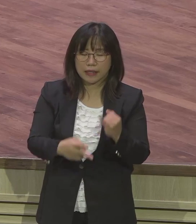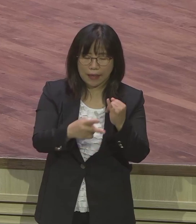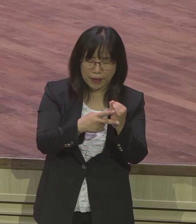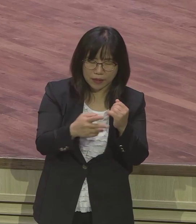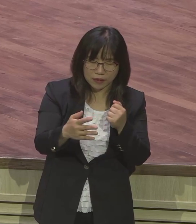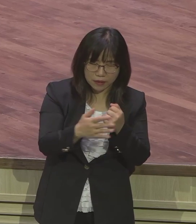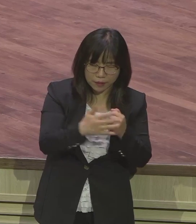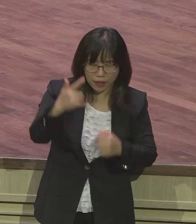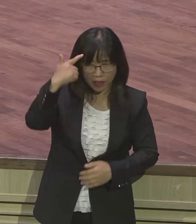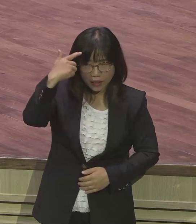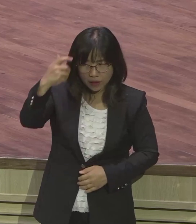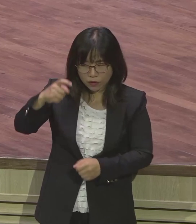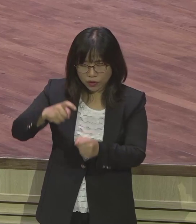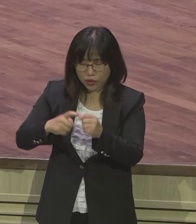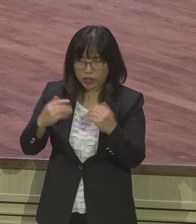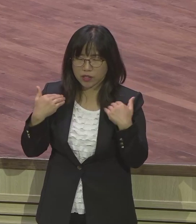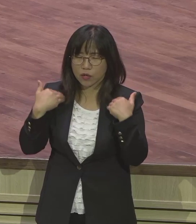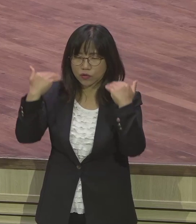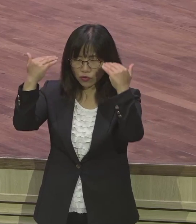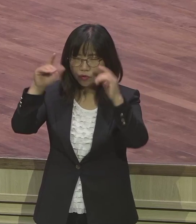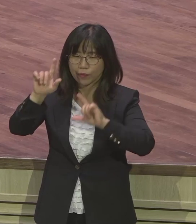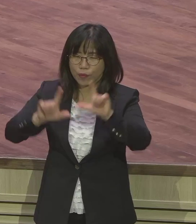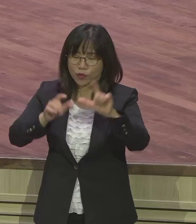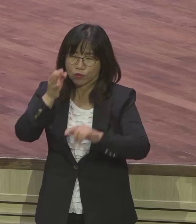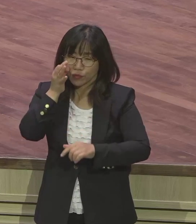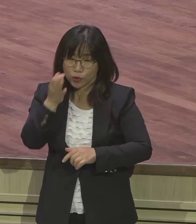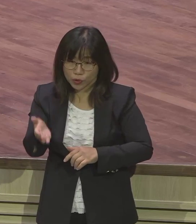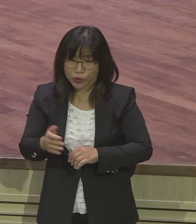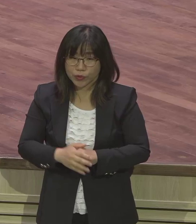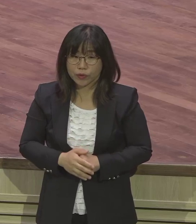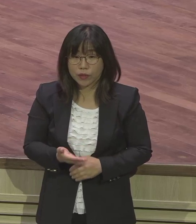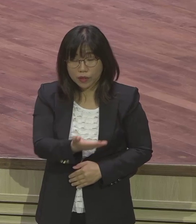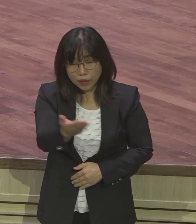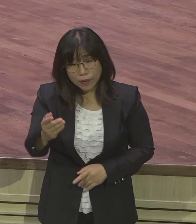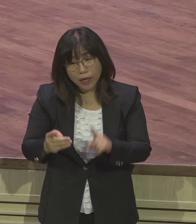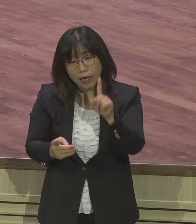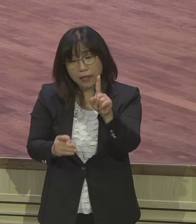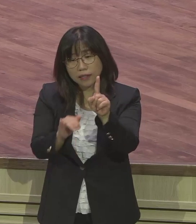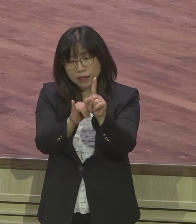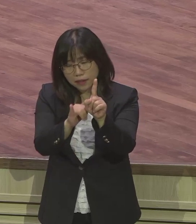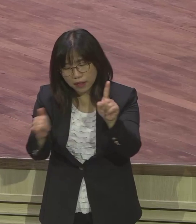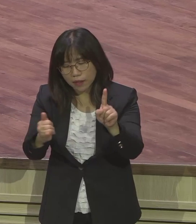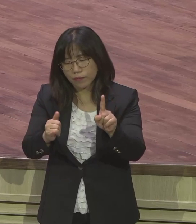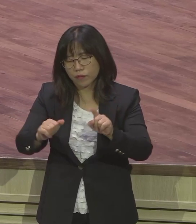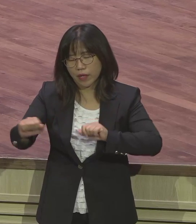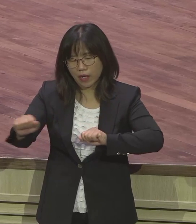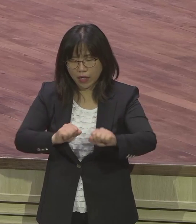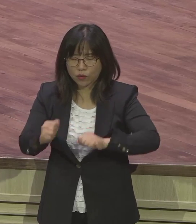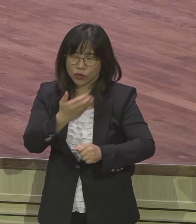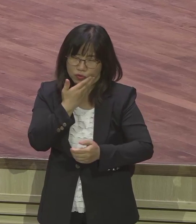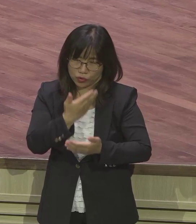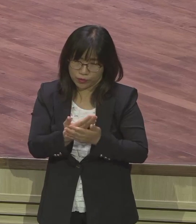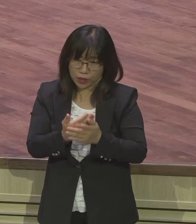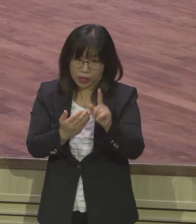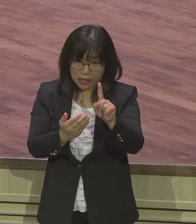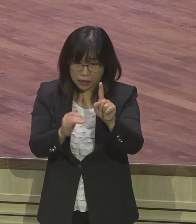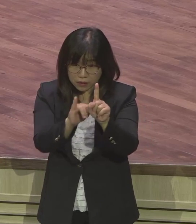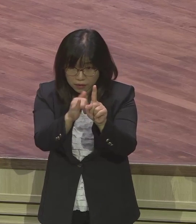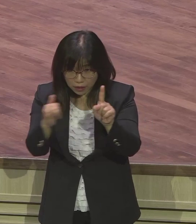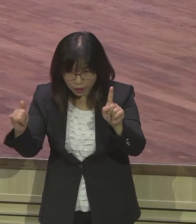하나님 여러분이요 이 한 사람 이 한 사람의 행동 한 사람의 잘된 이 여러분